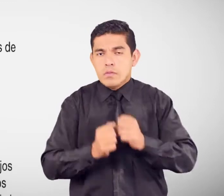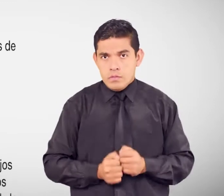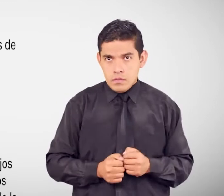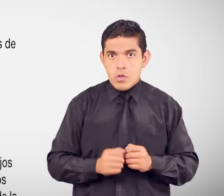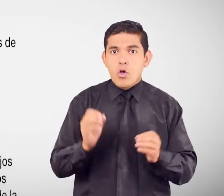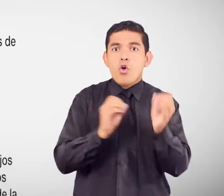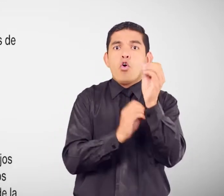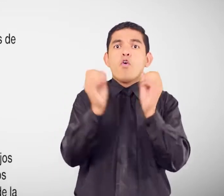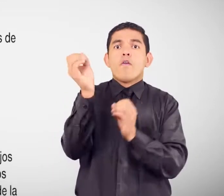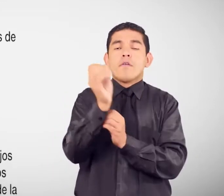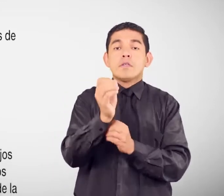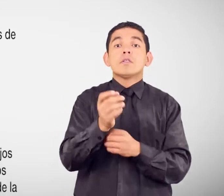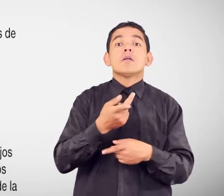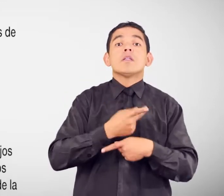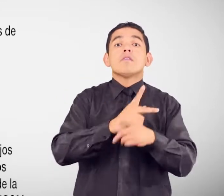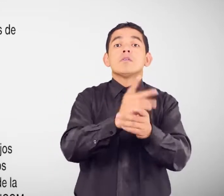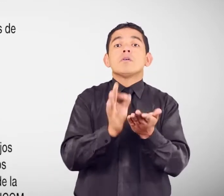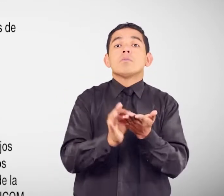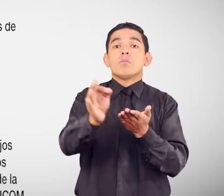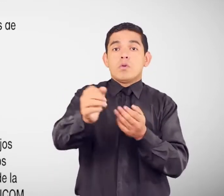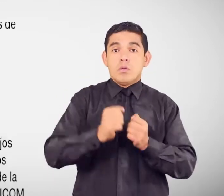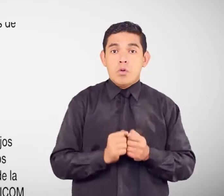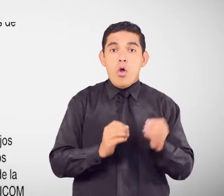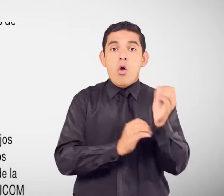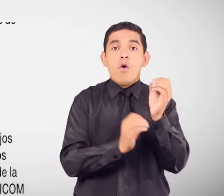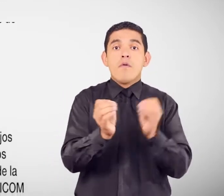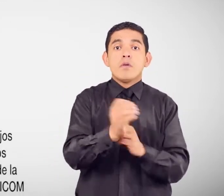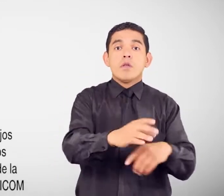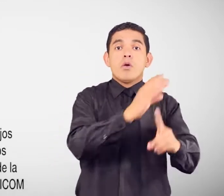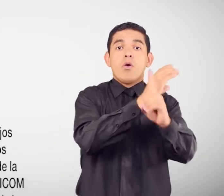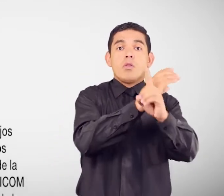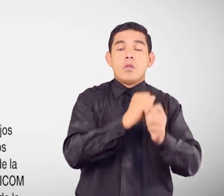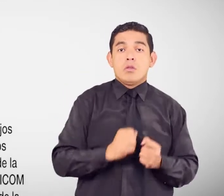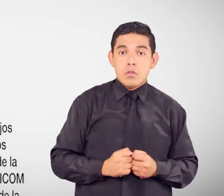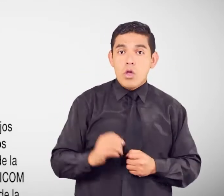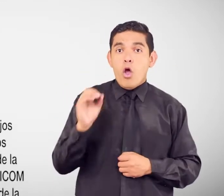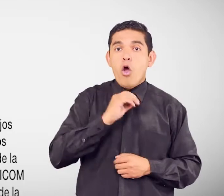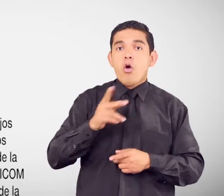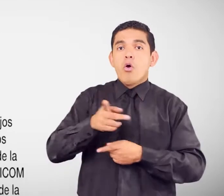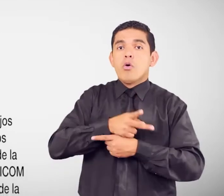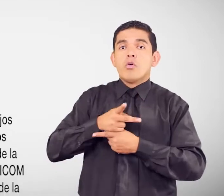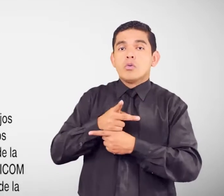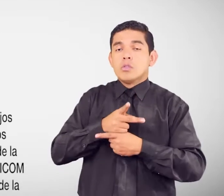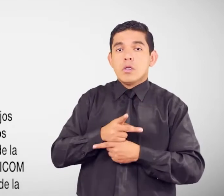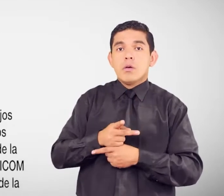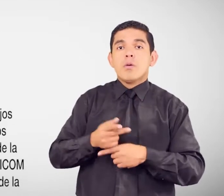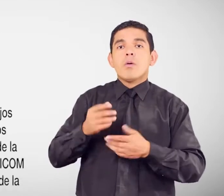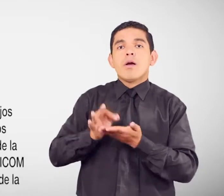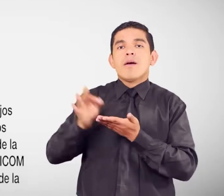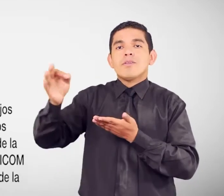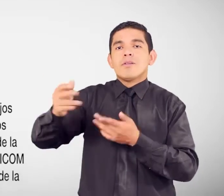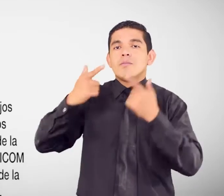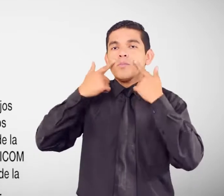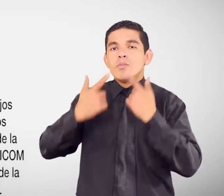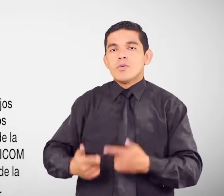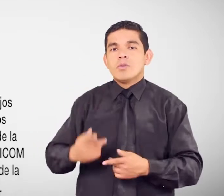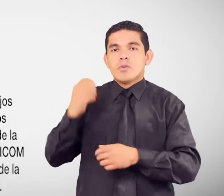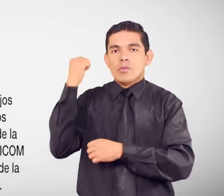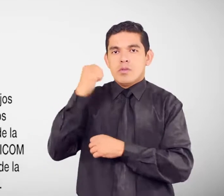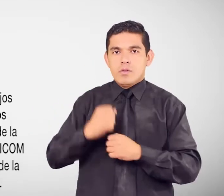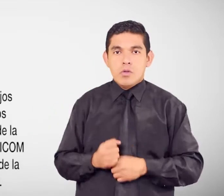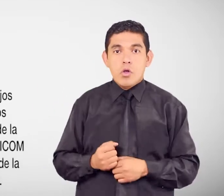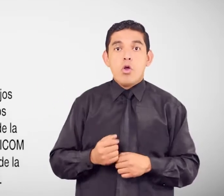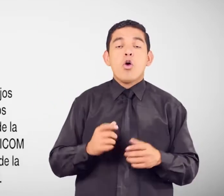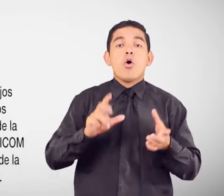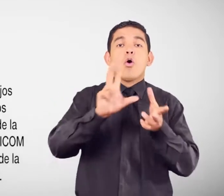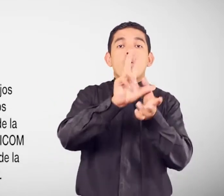del Pueblo Oficinas de Conadis O en los Consejos Cantonales De Protección de Derechos Consejo de Regulación Y Desarrollo